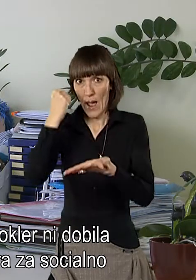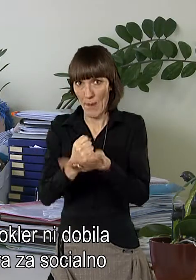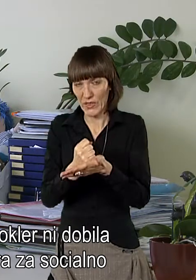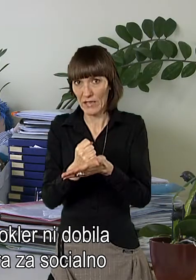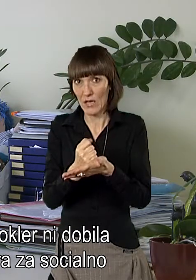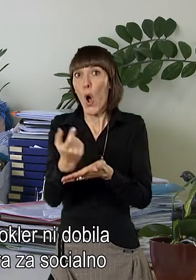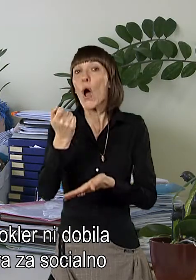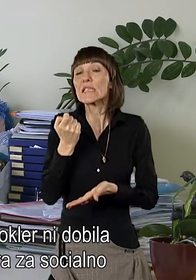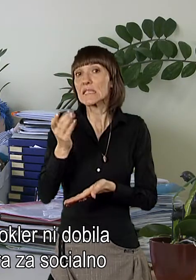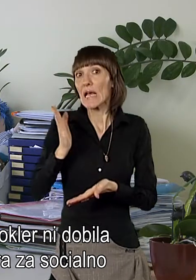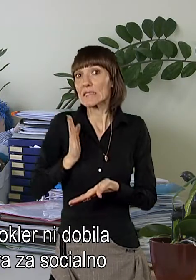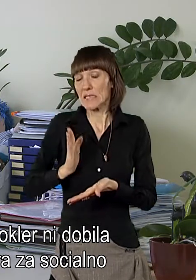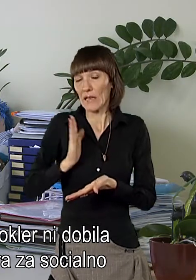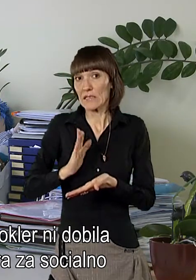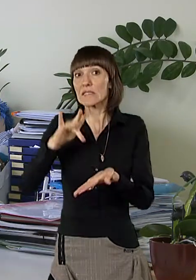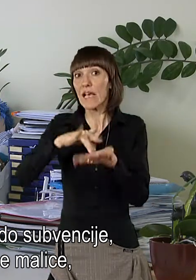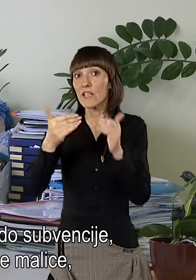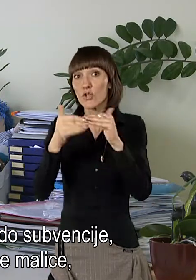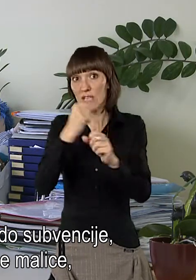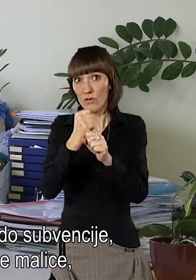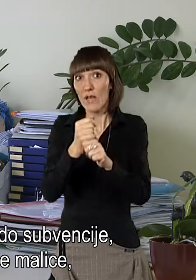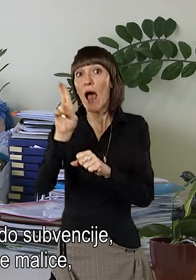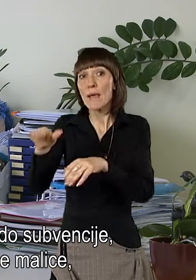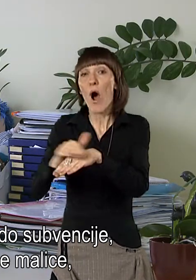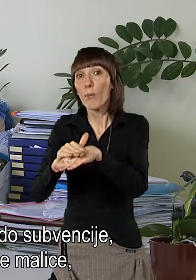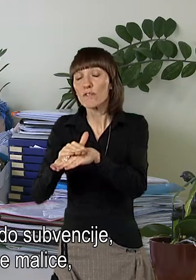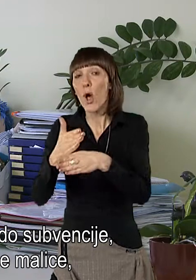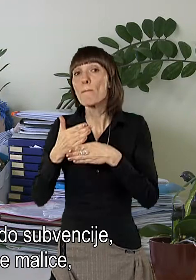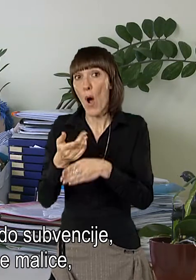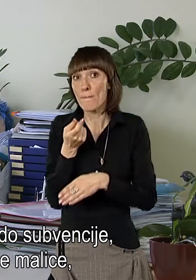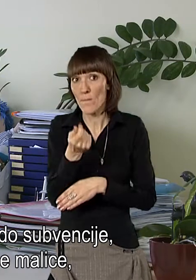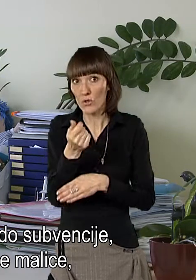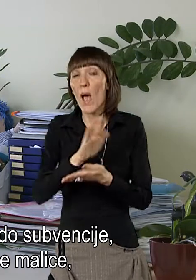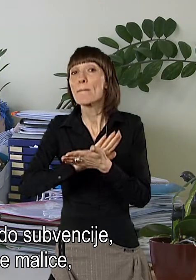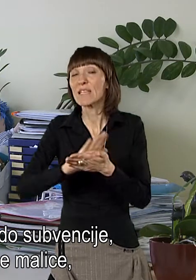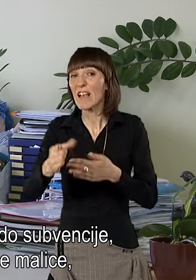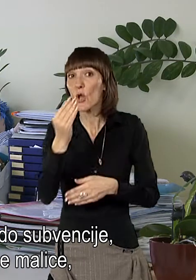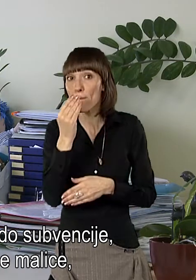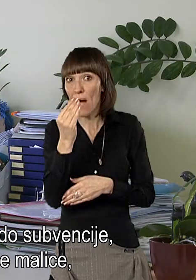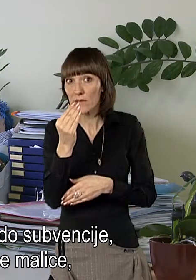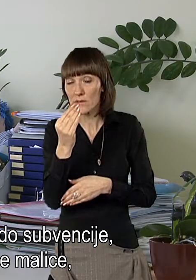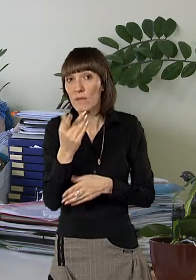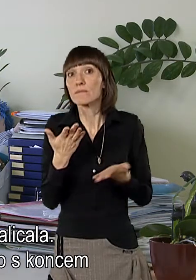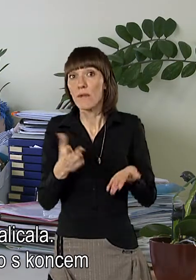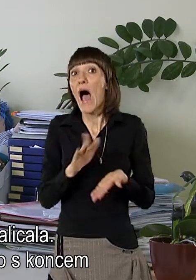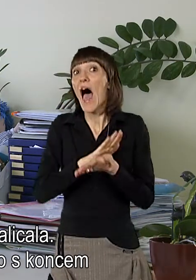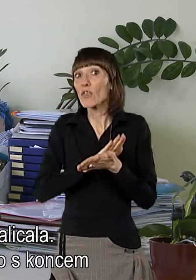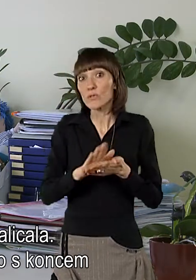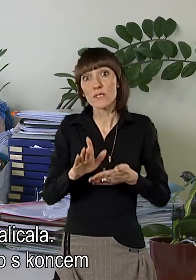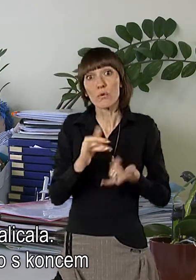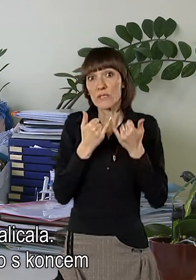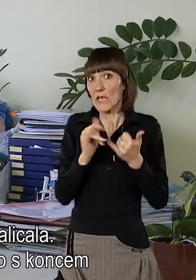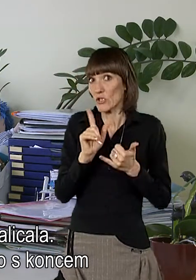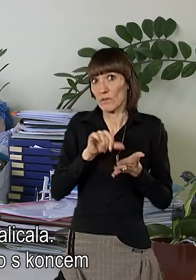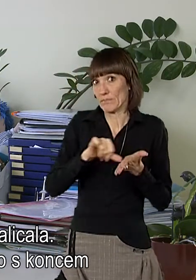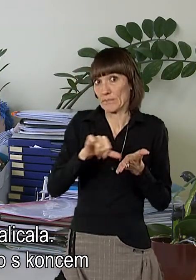potvrditev strani Centra socijalno delo, da je upravičena do subvencije, to promenje do brezplašne malice, enostavno ni